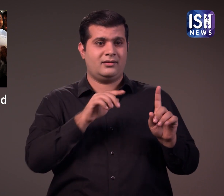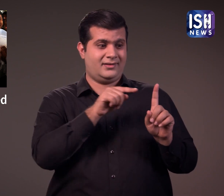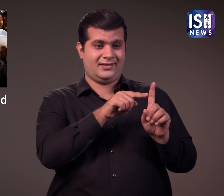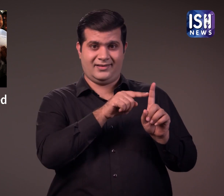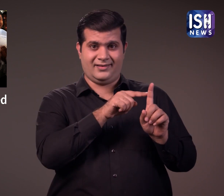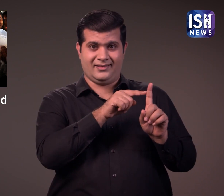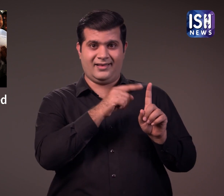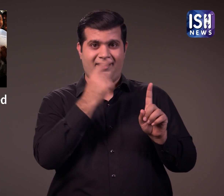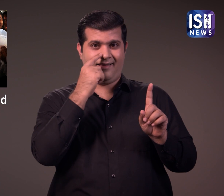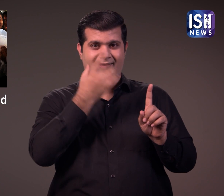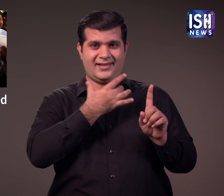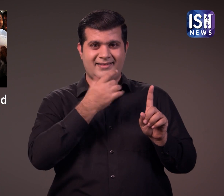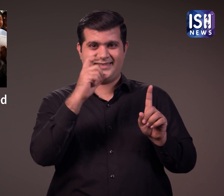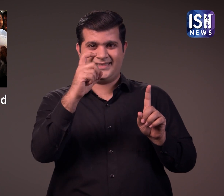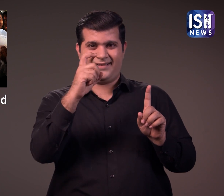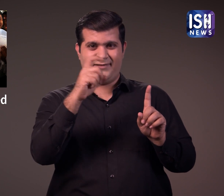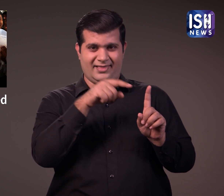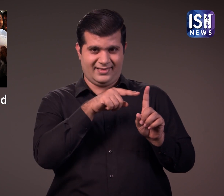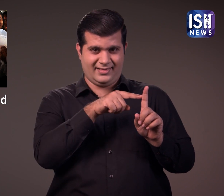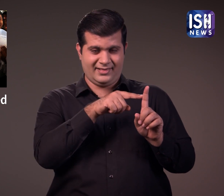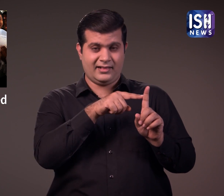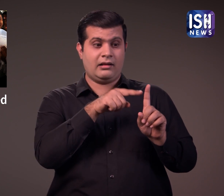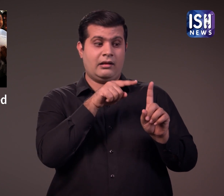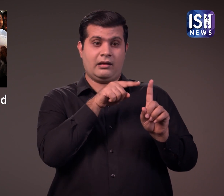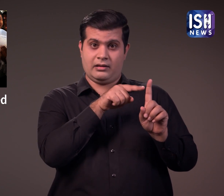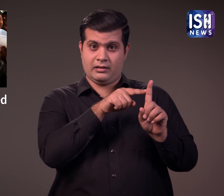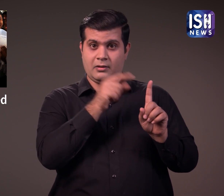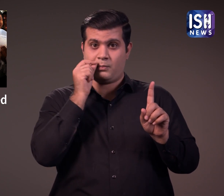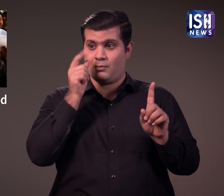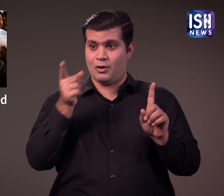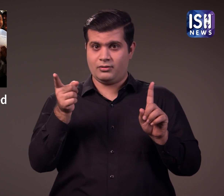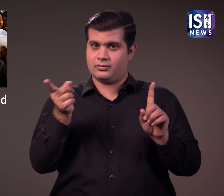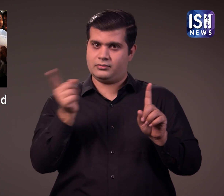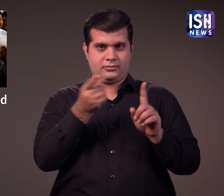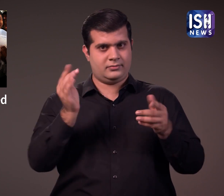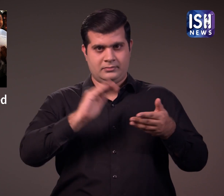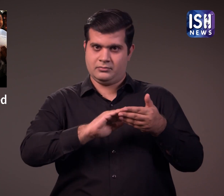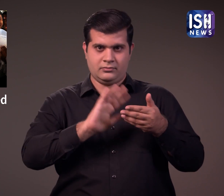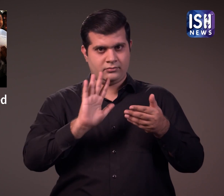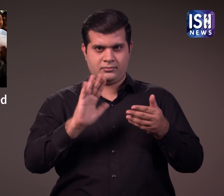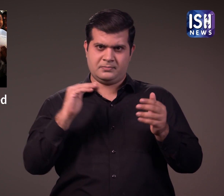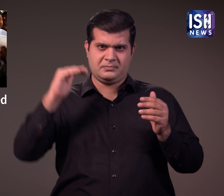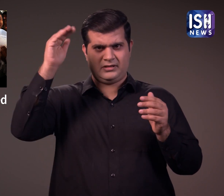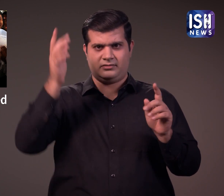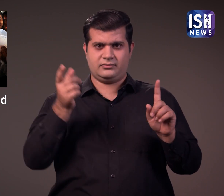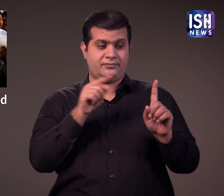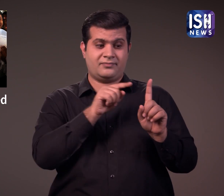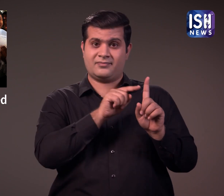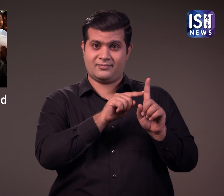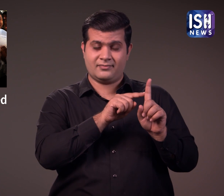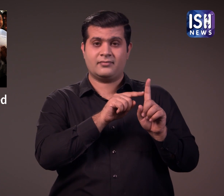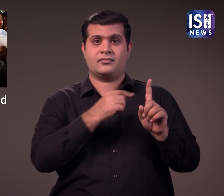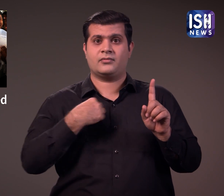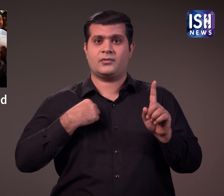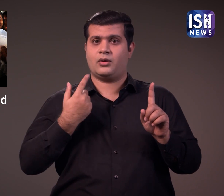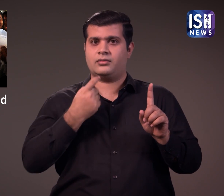साथ साल की दुलहन जो वयस्क व्यक्ति से शादी कर रही थी सुन्दर सफेद दुलहन की पोशाक में थी